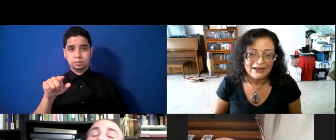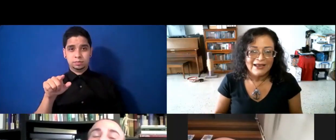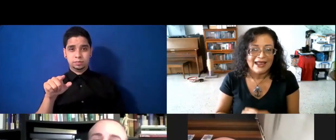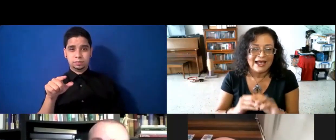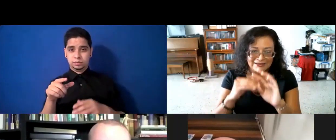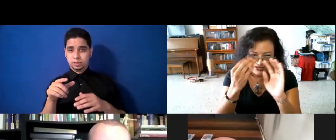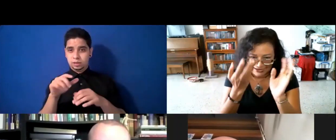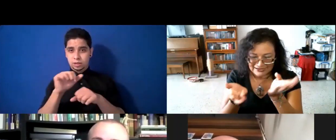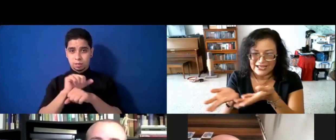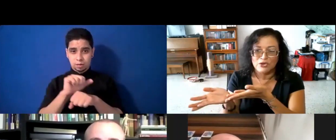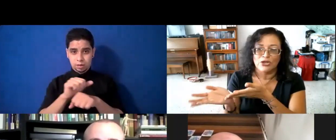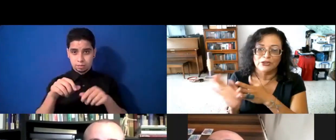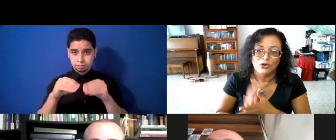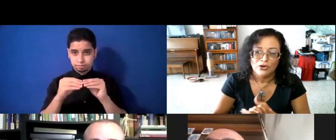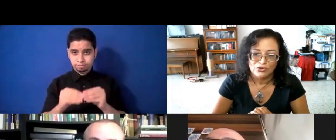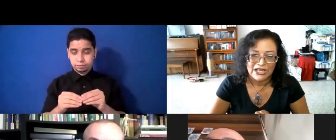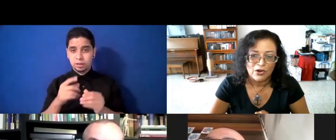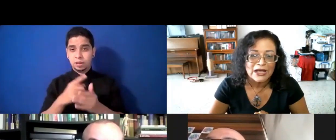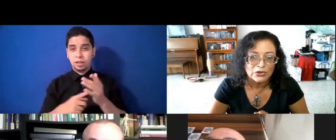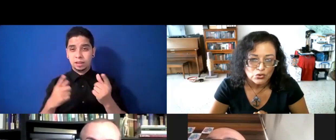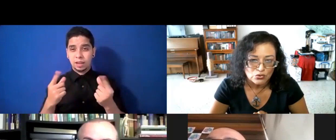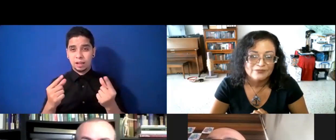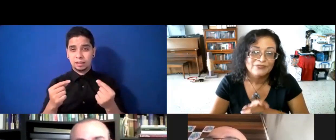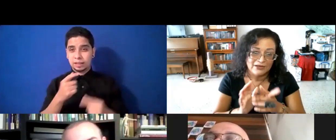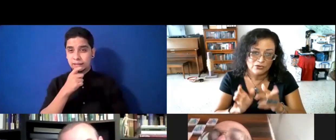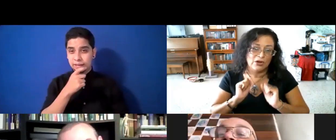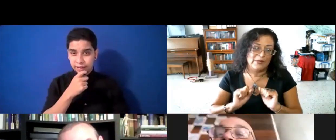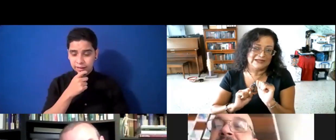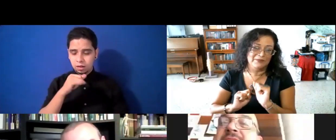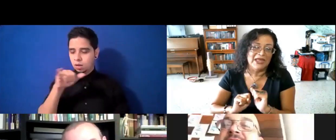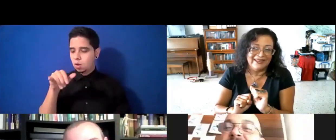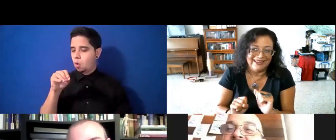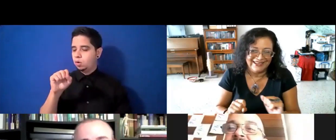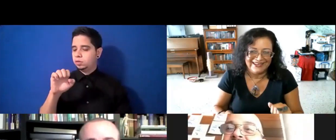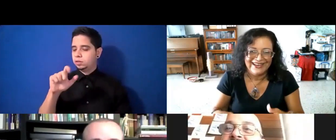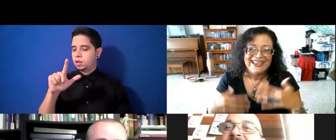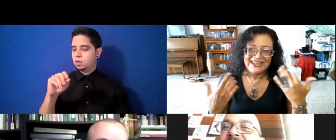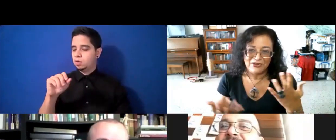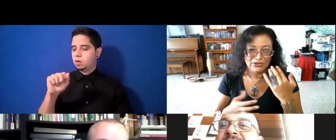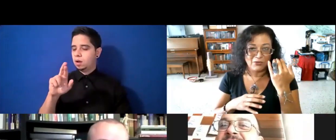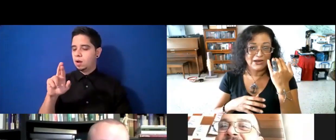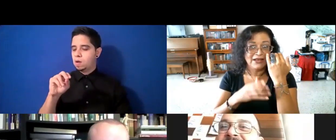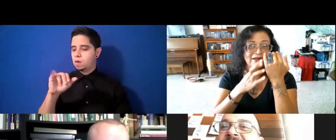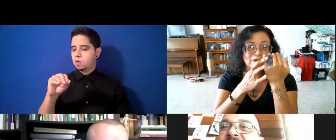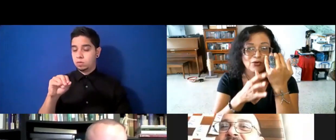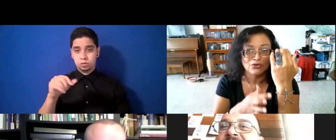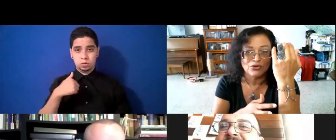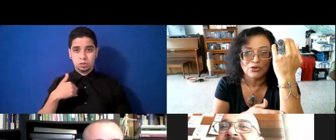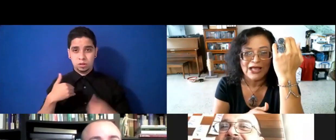que hace el señorito José Lo Arroyo. Eso es lo que pasa. Y yo lo tengo aquí. Mira, yo estoy toda